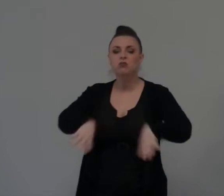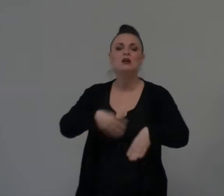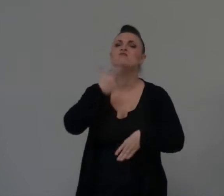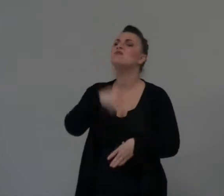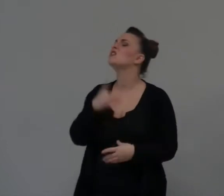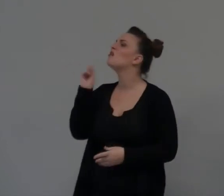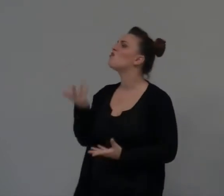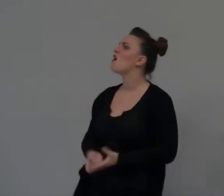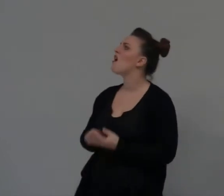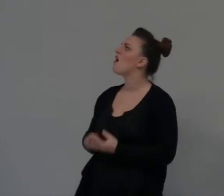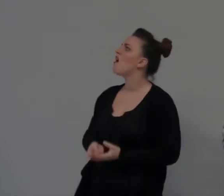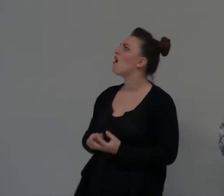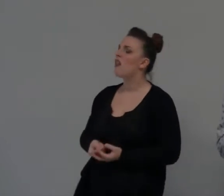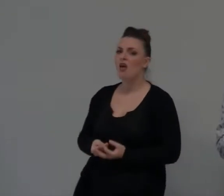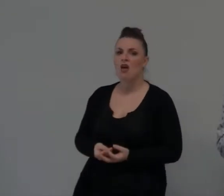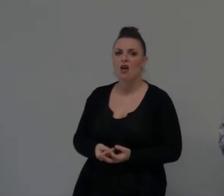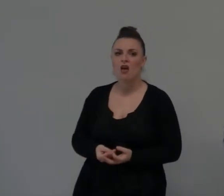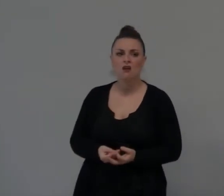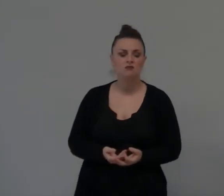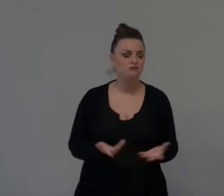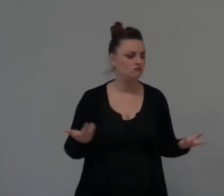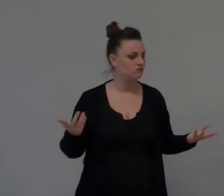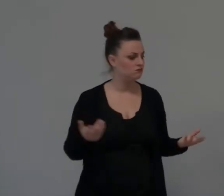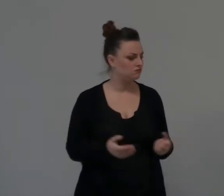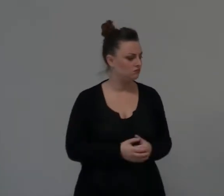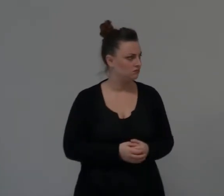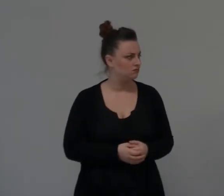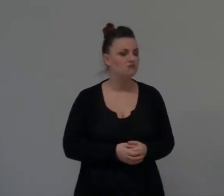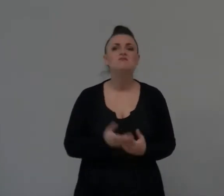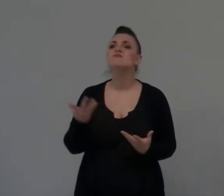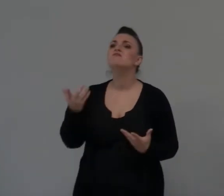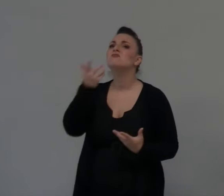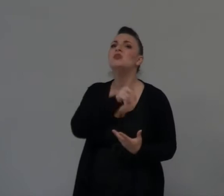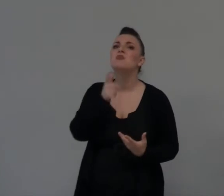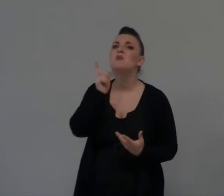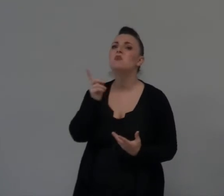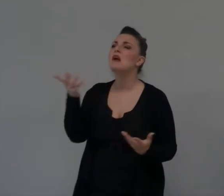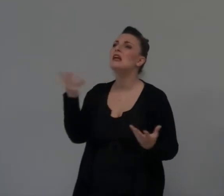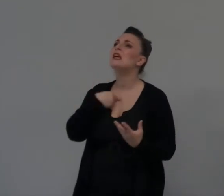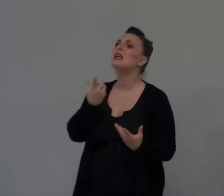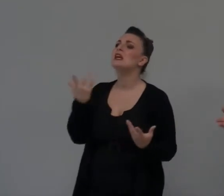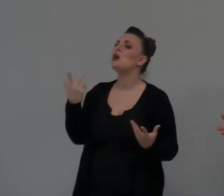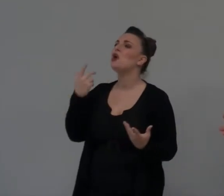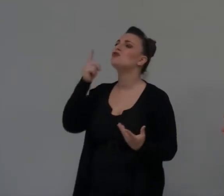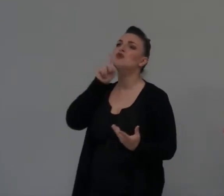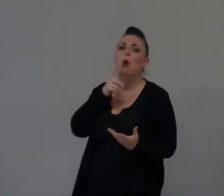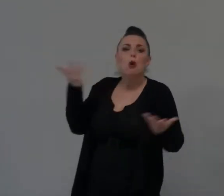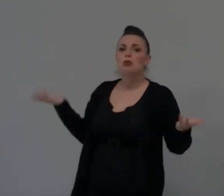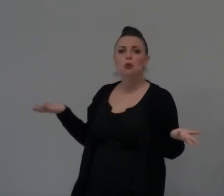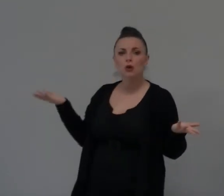Signore perché mi sono appena? Signore perché sono sordo?